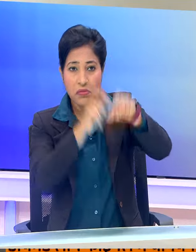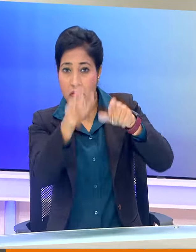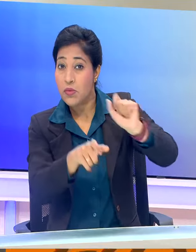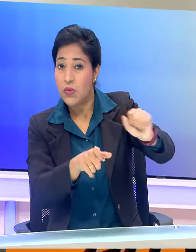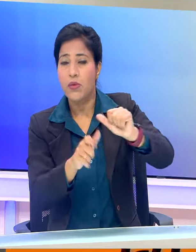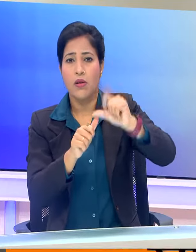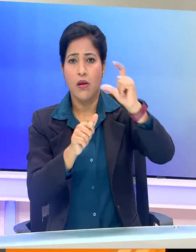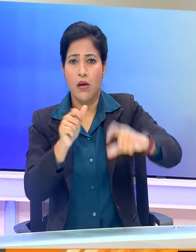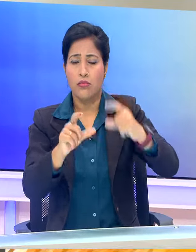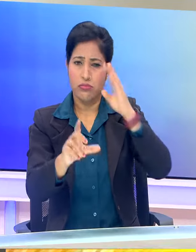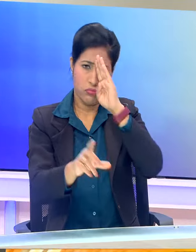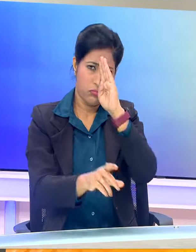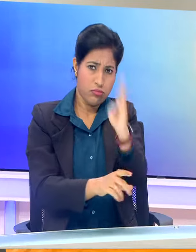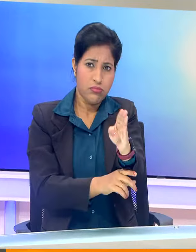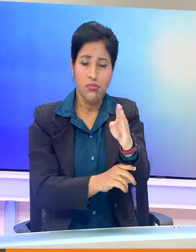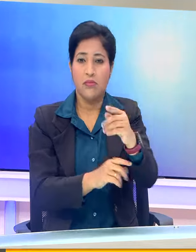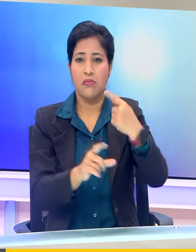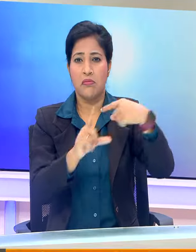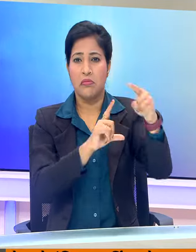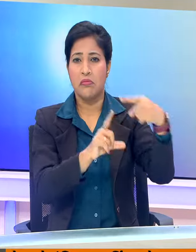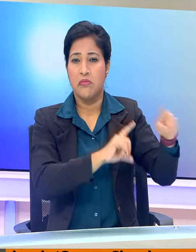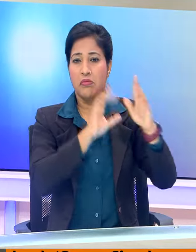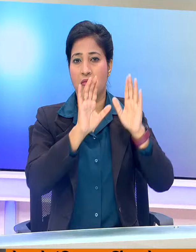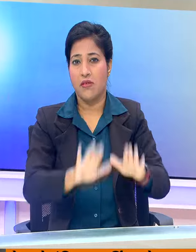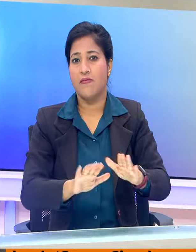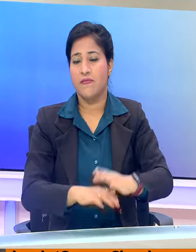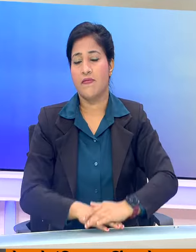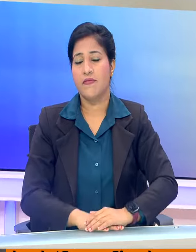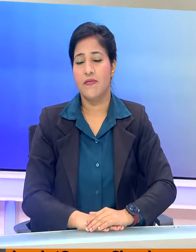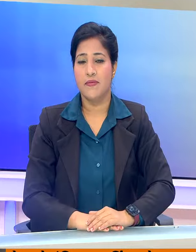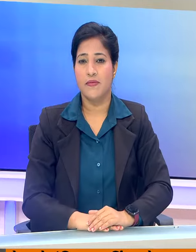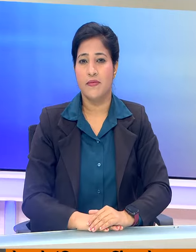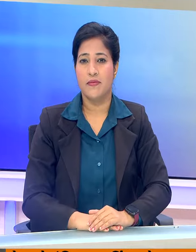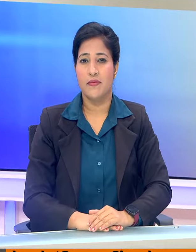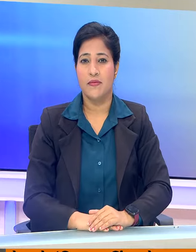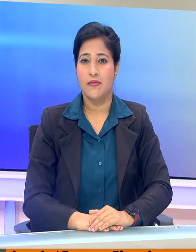बैंक एकाउंट में सिंगल क्लिक के जरीए ट्रांसफर करेंगे